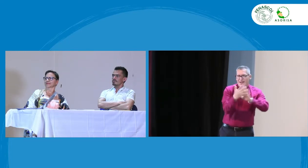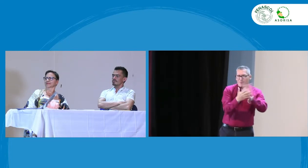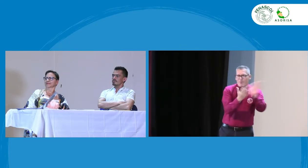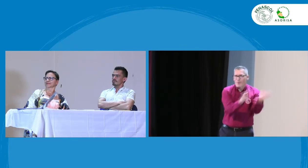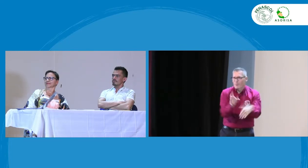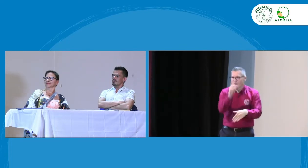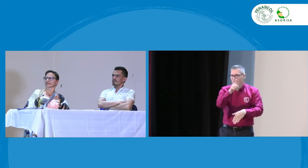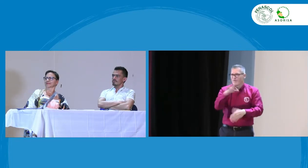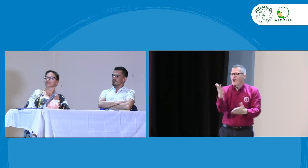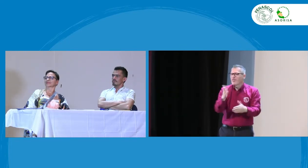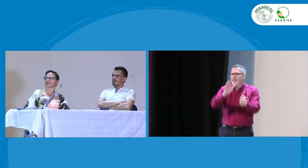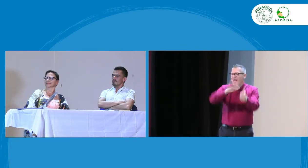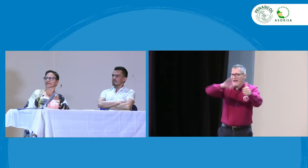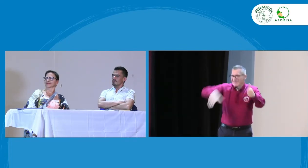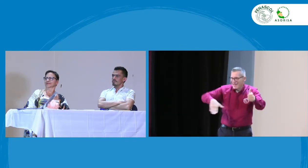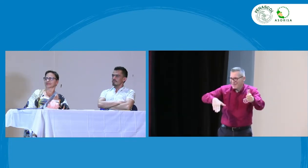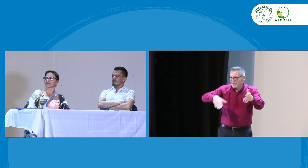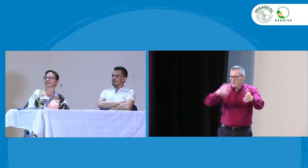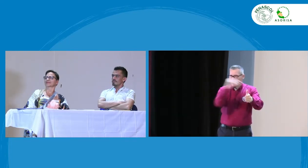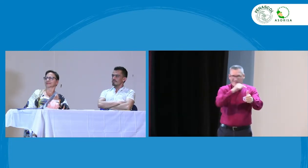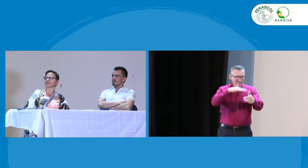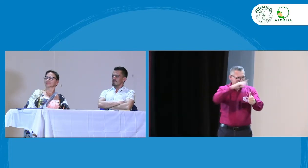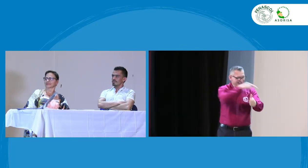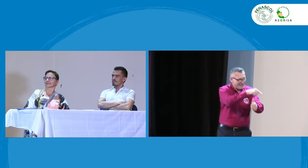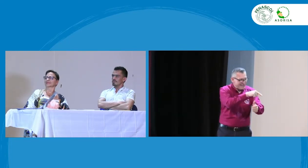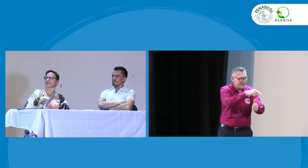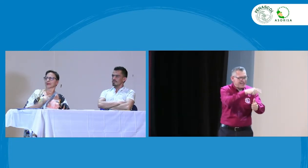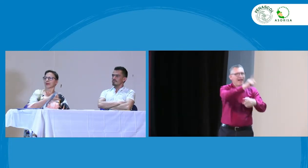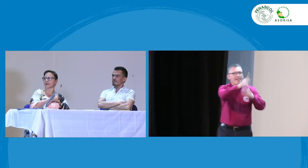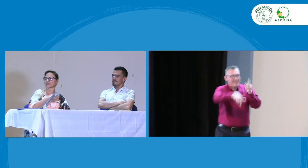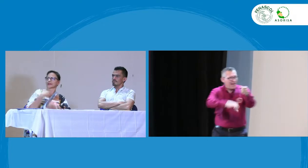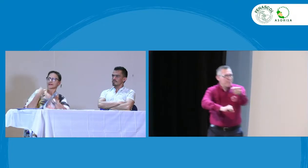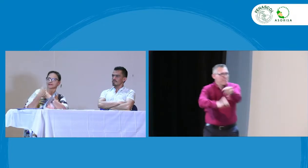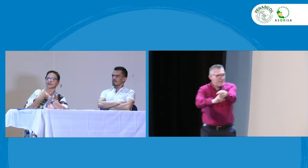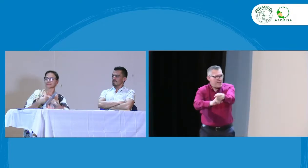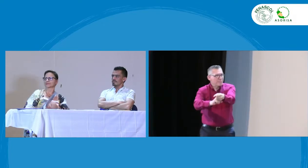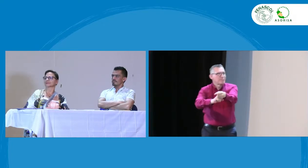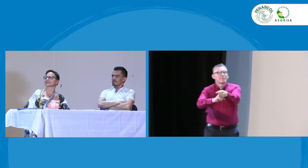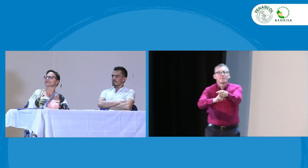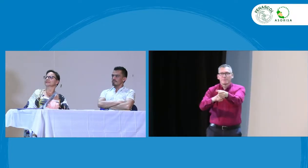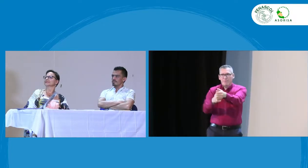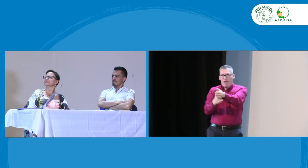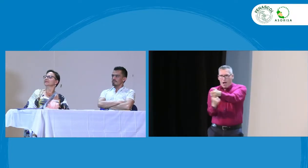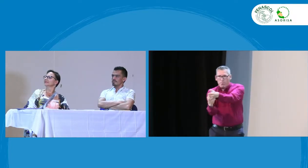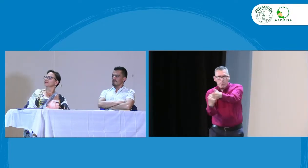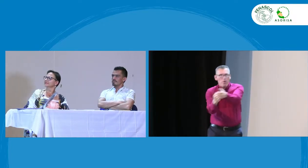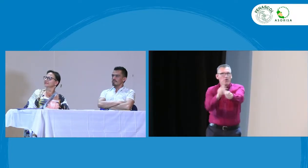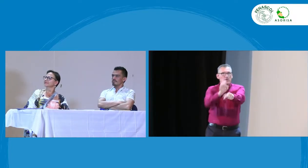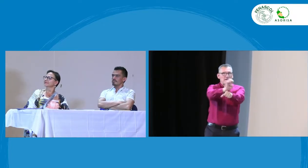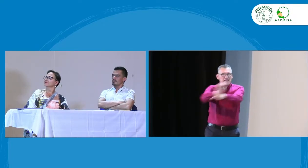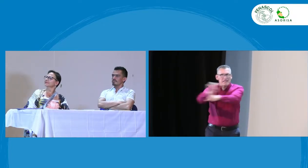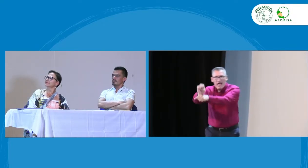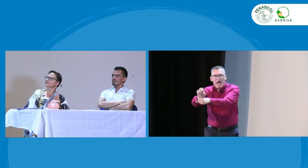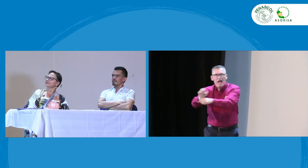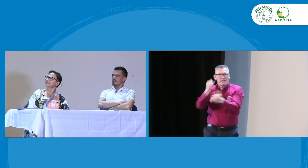y apoya todo el tema que tiene que ver con la enseñanza programática de la lengua de señas allí en ASANSO, ¿no? Así es.